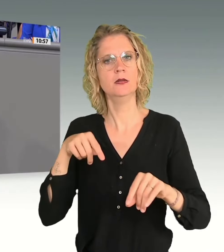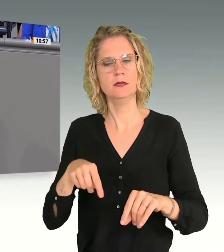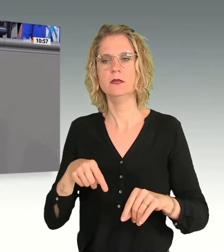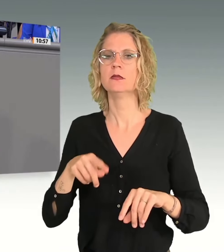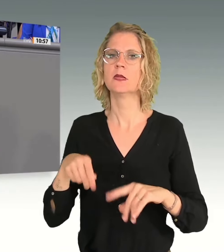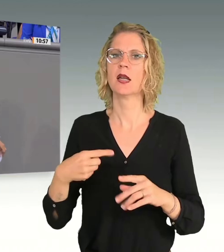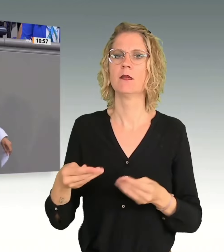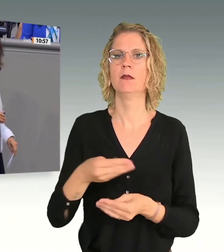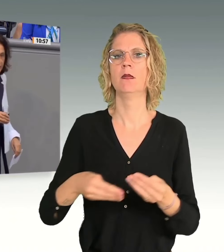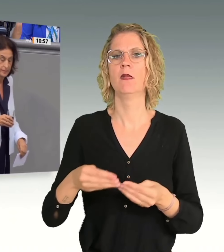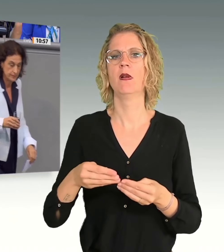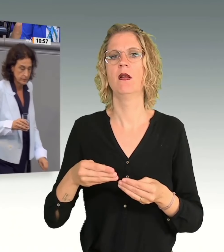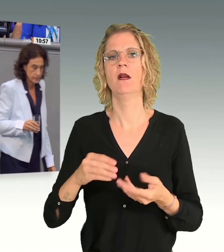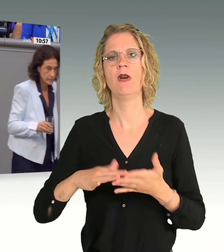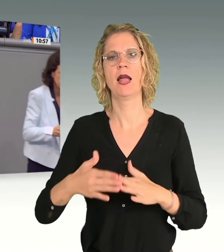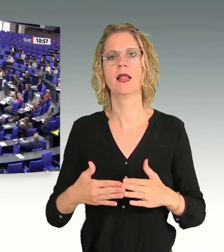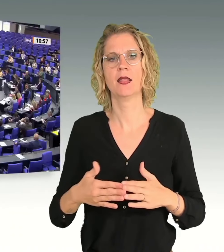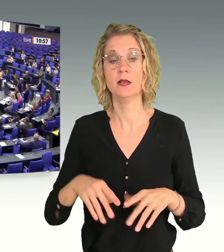sehr gerne, liebe Kolleginnen und Kollegen.